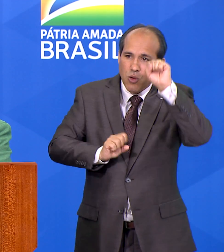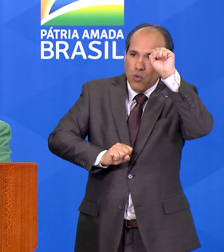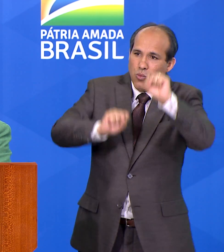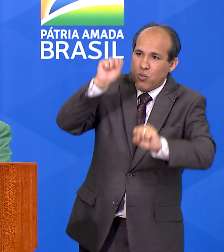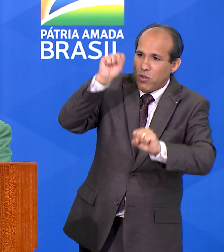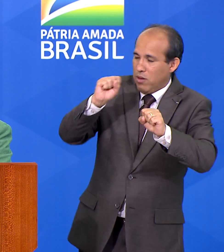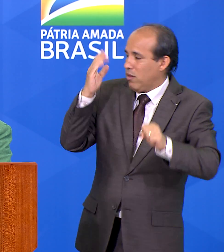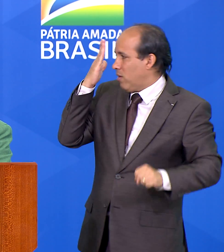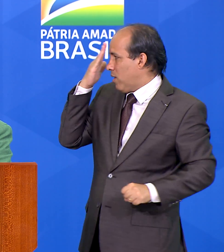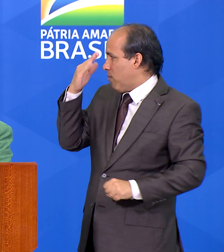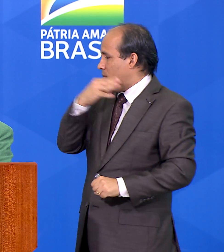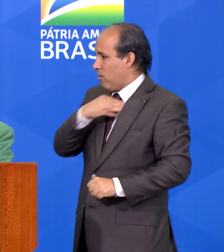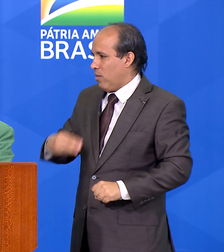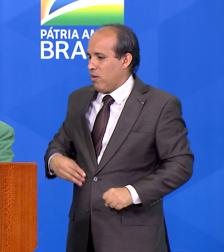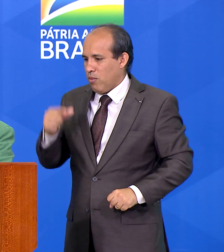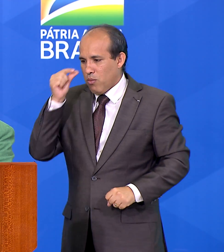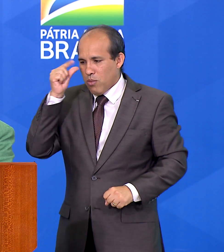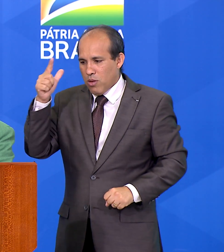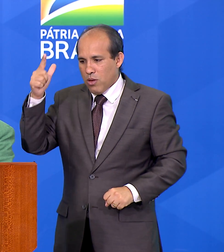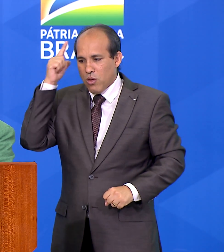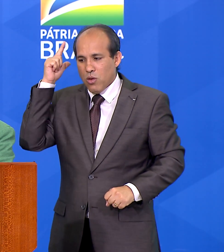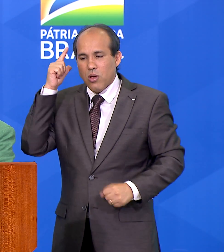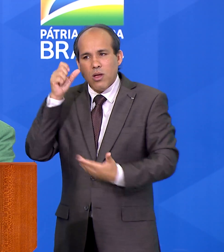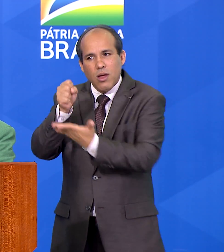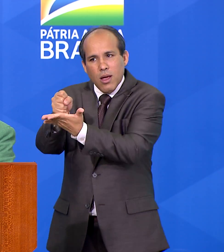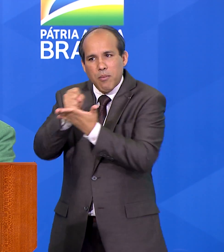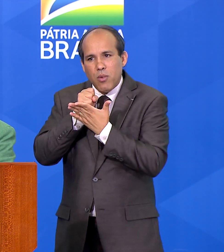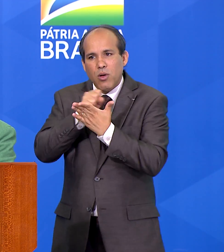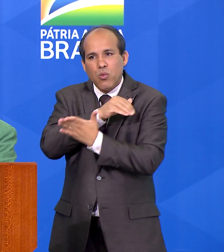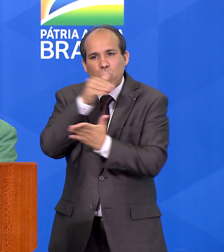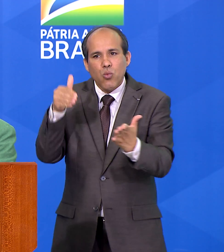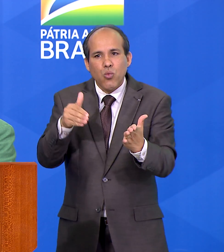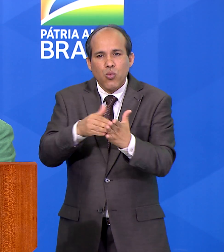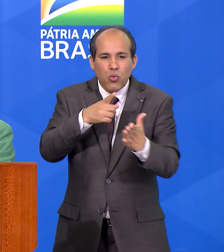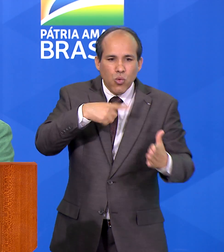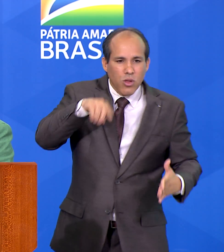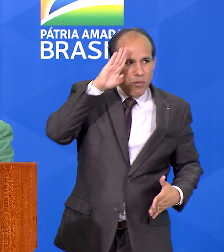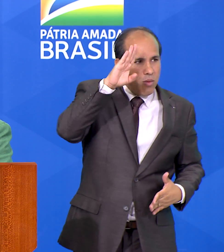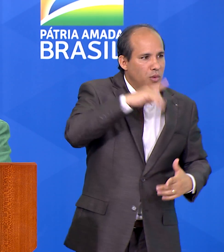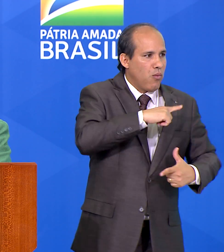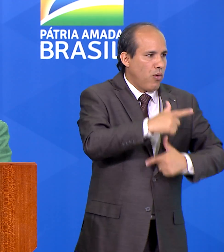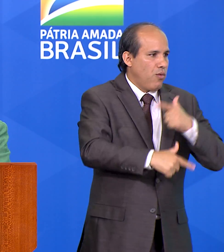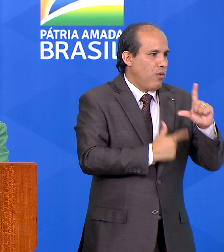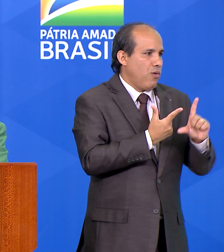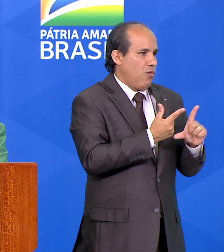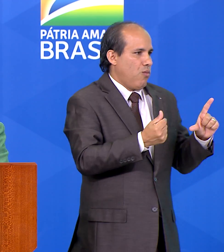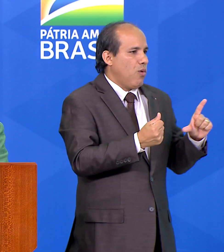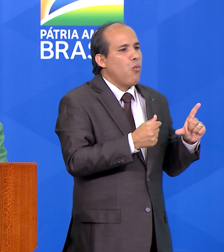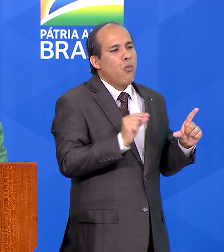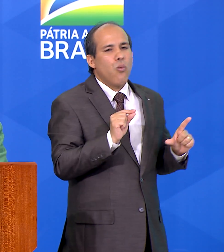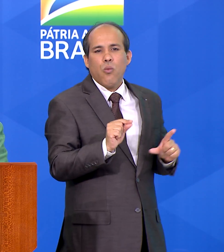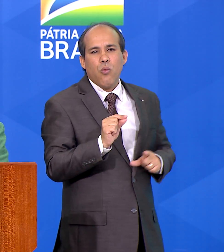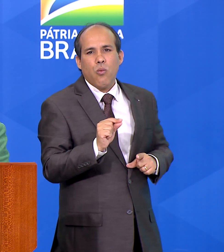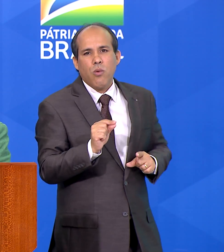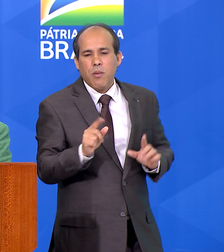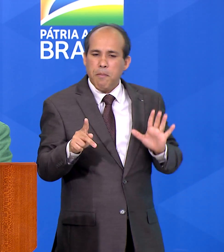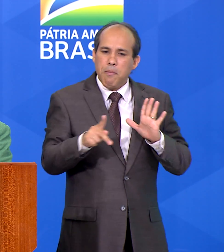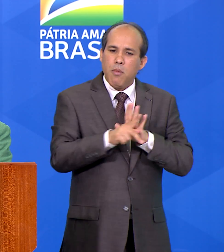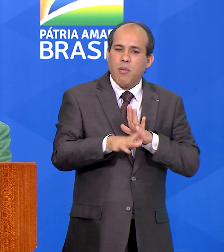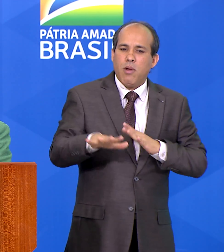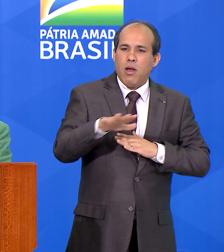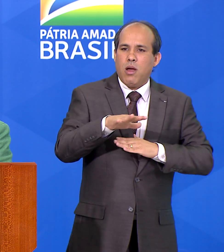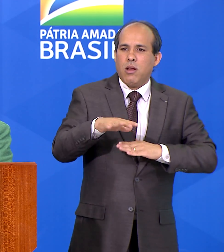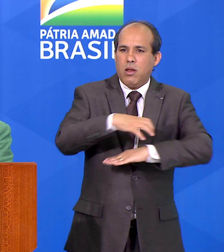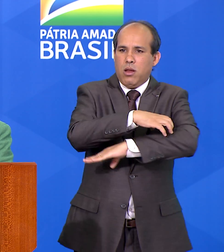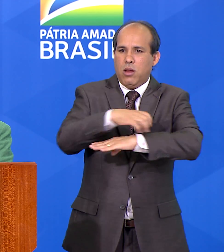ministro Paulo Guedes, que sustentam nossa principal atividade econômica, o agronegócio. Não estamos